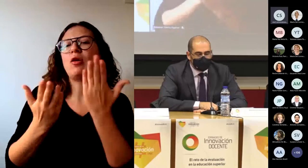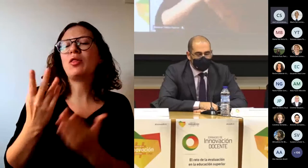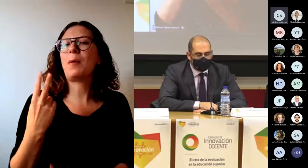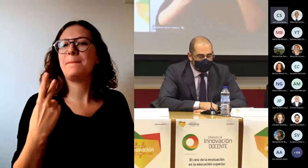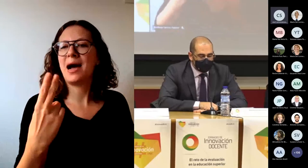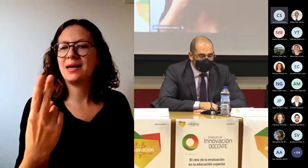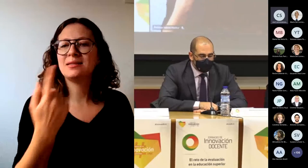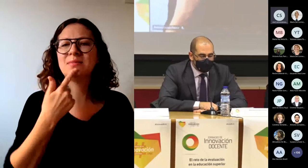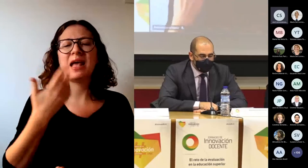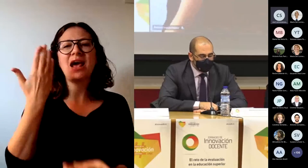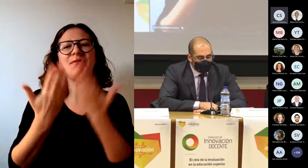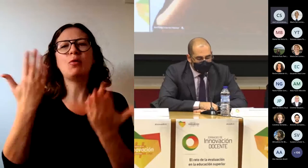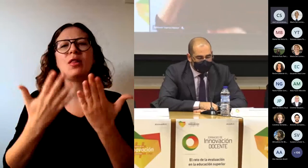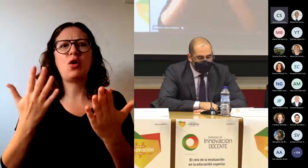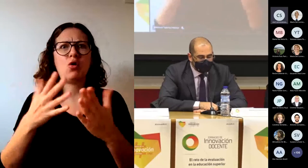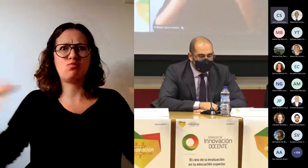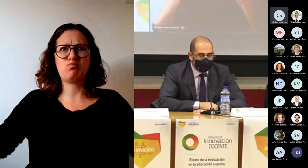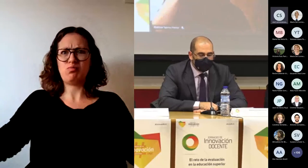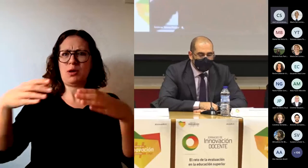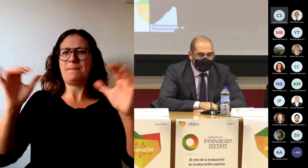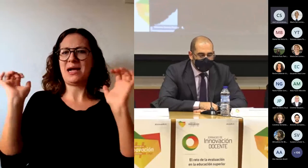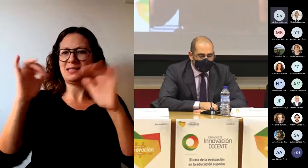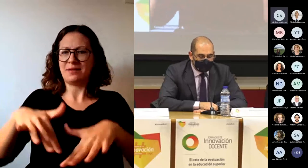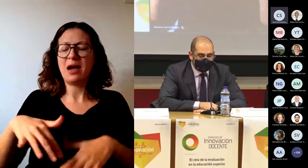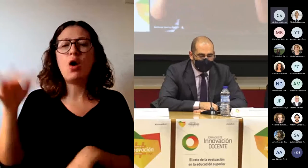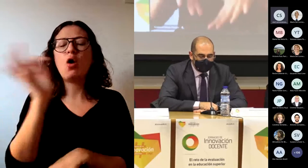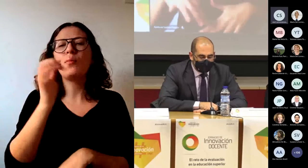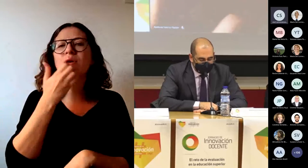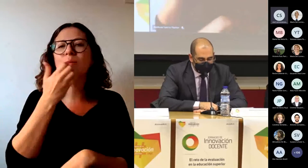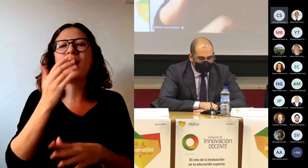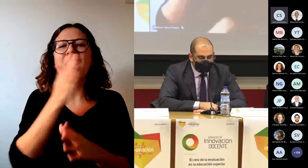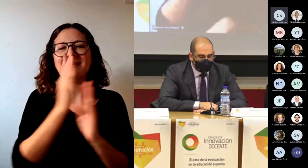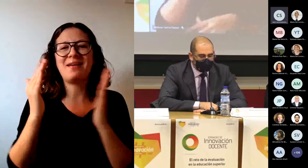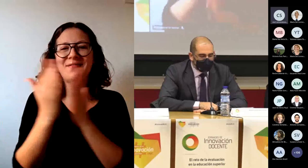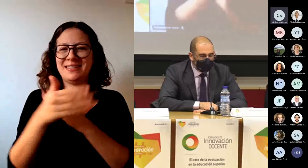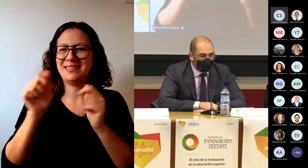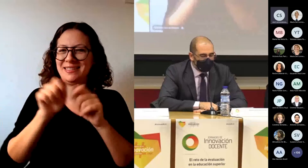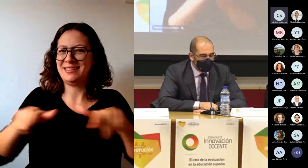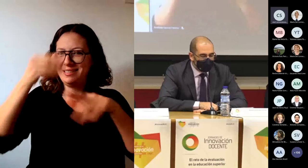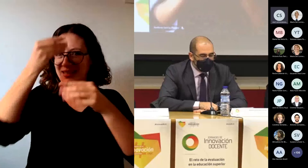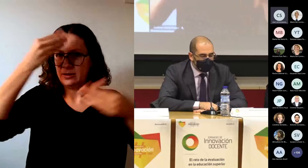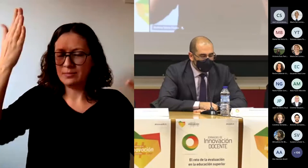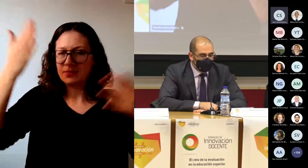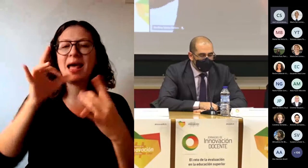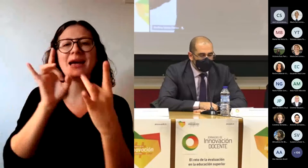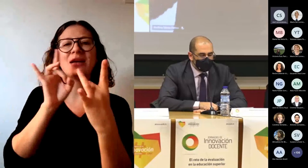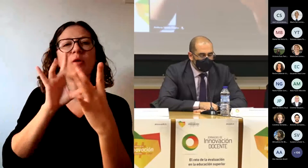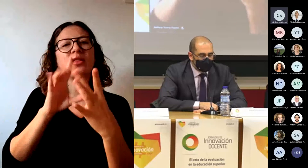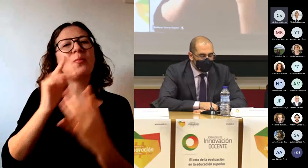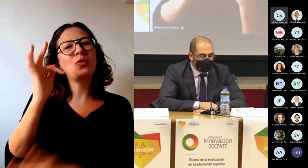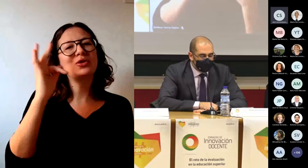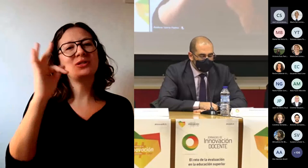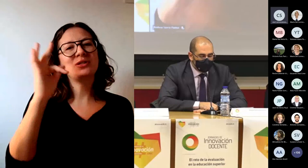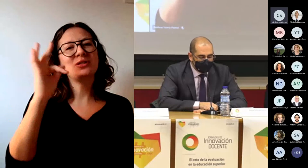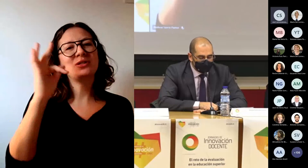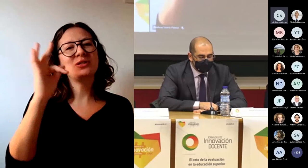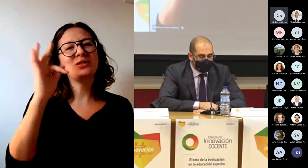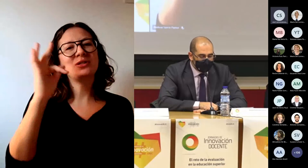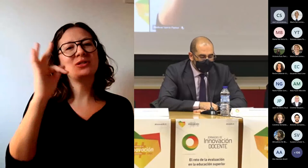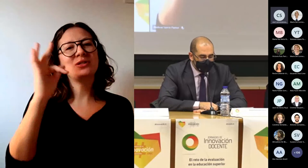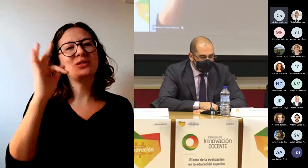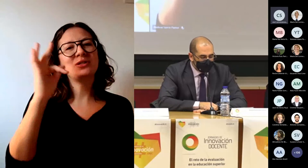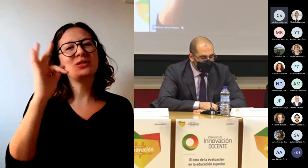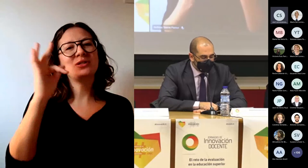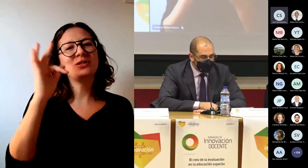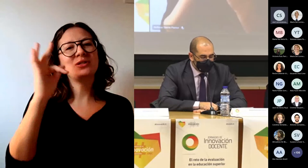los sectores de aprendizaje personalizado, como nuestro aula virtual, la retroalimentación positiva en la evaluación como herramienta de aprendizaje del estudiante,